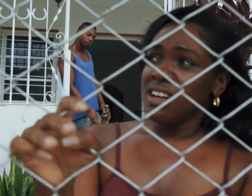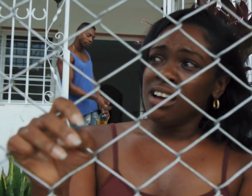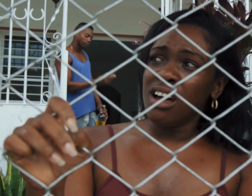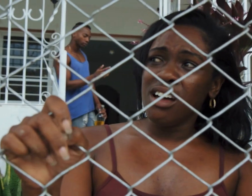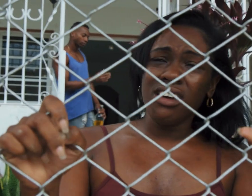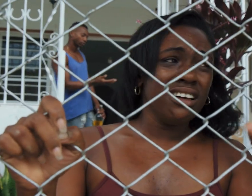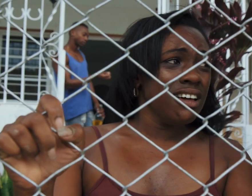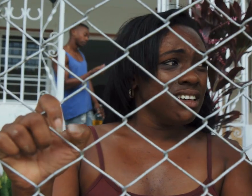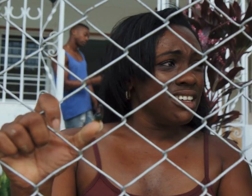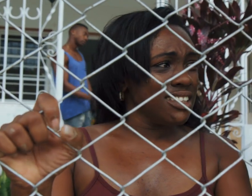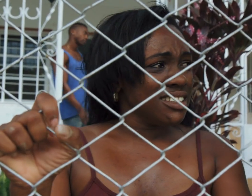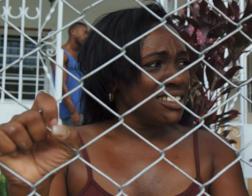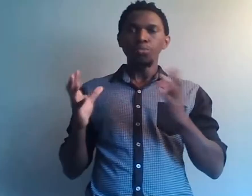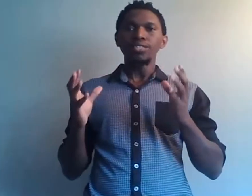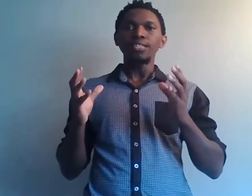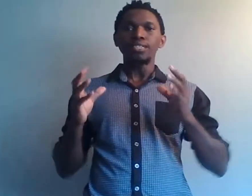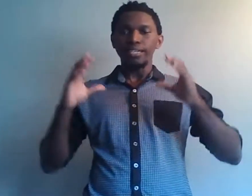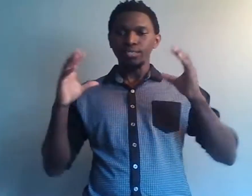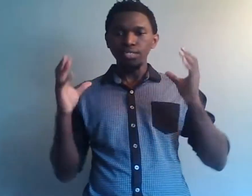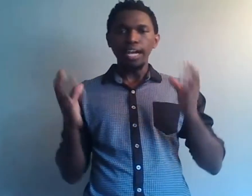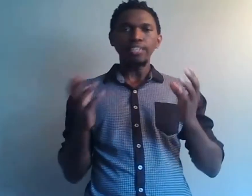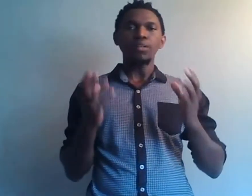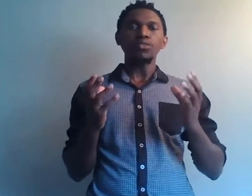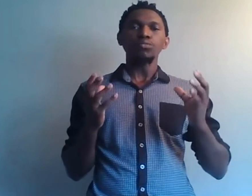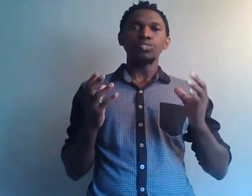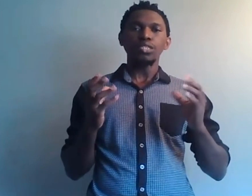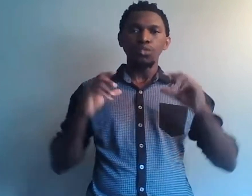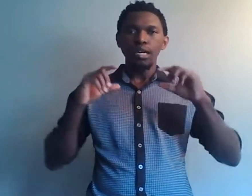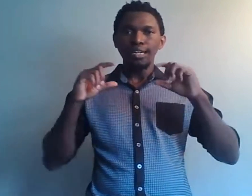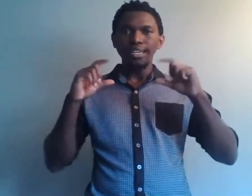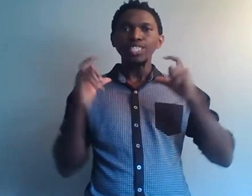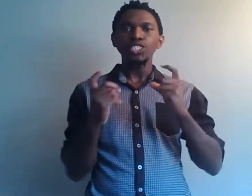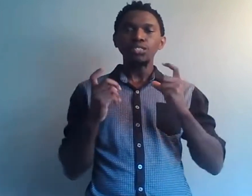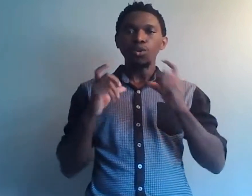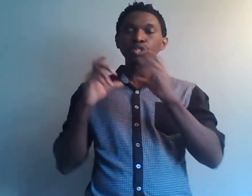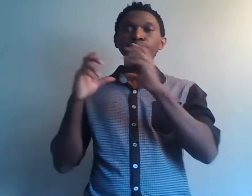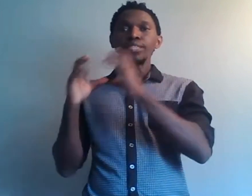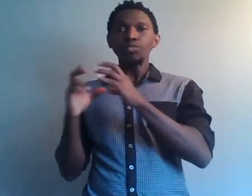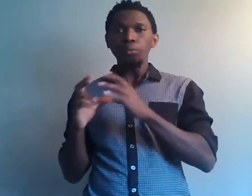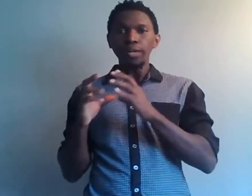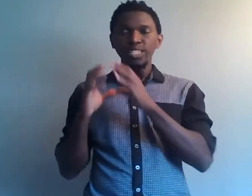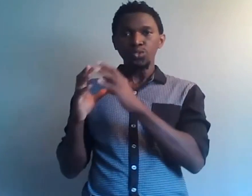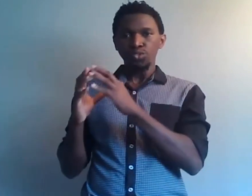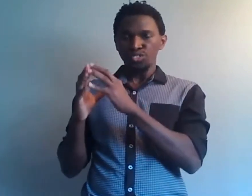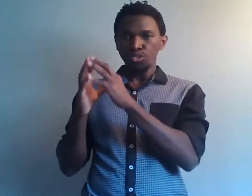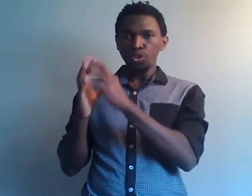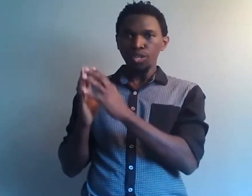Et c'est justement ce genre de mentalité. Et ce qui arrive malheureusement, c'est que les gens, au lieu de bien comprendre les choses dans leur